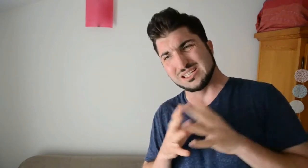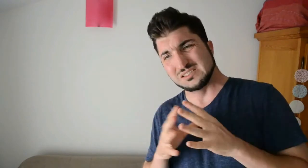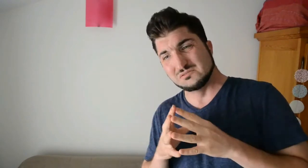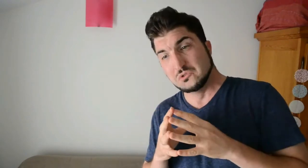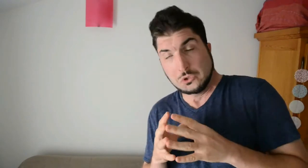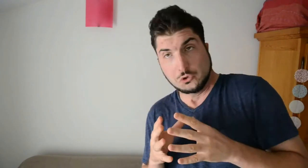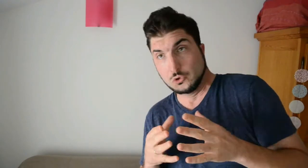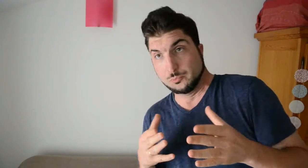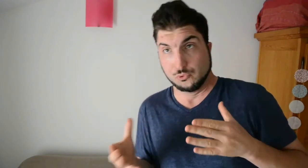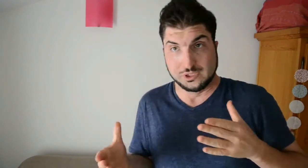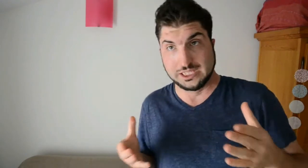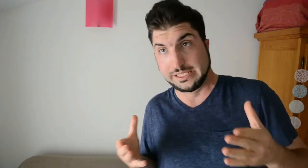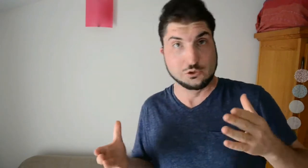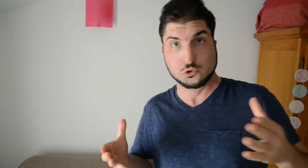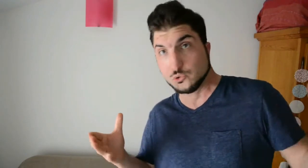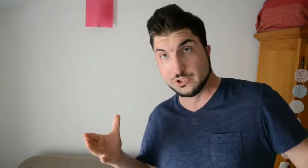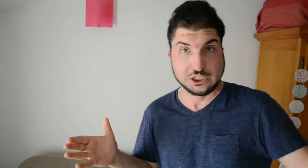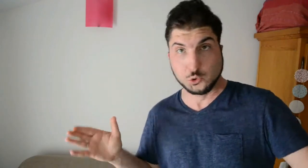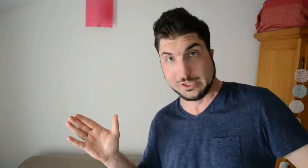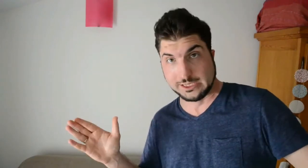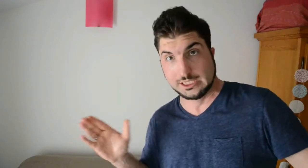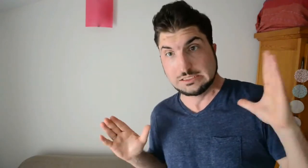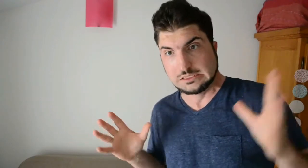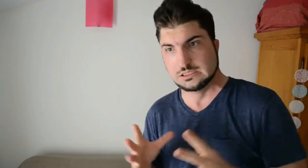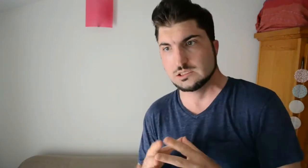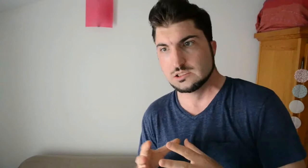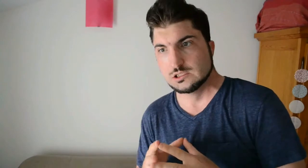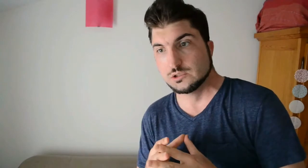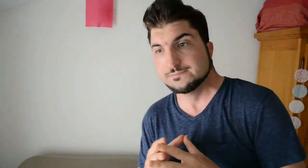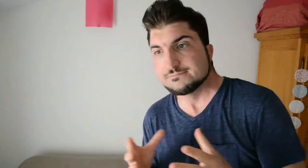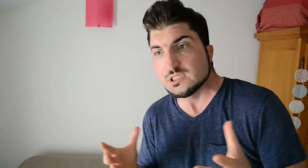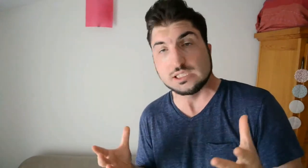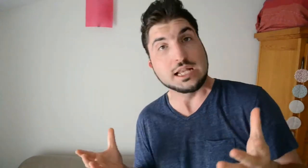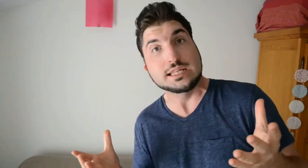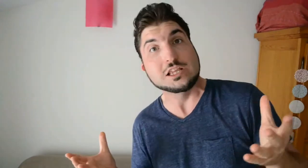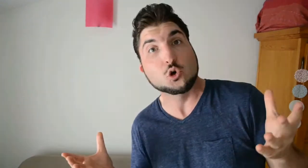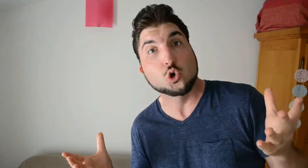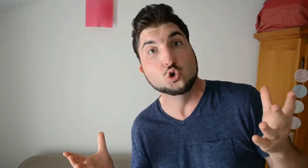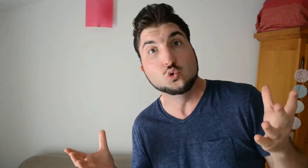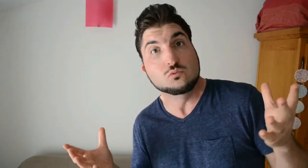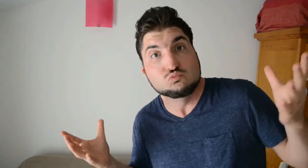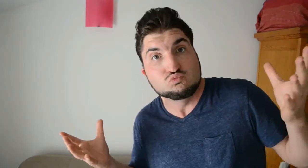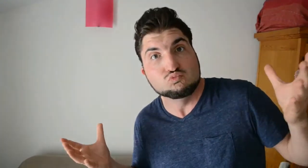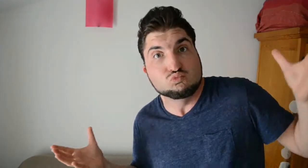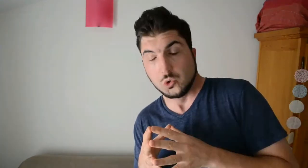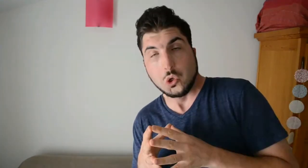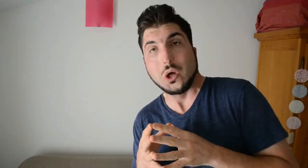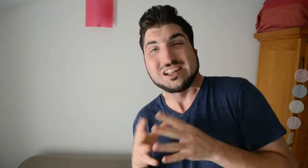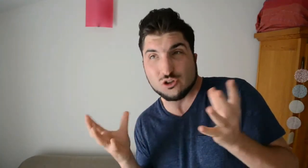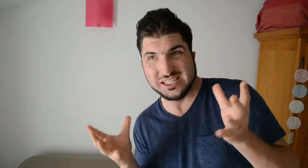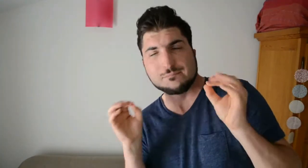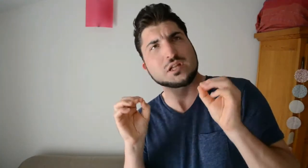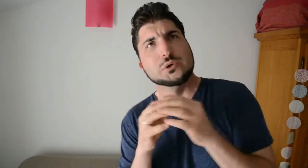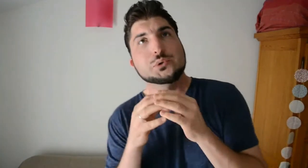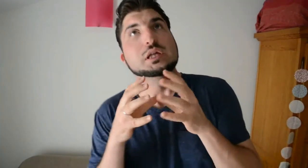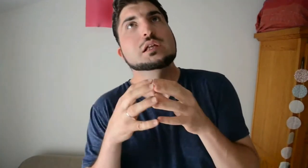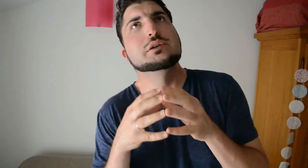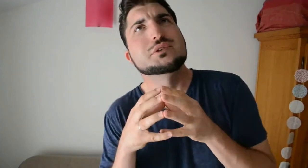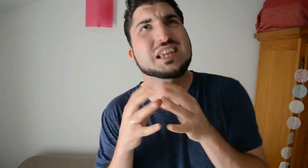pour des raisons de sécurité. Quelle idée saugrenue ? Attendez, c'est